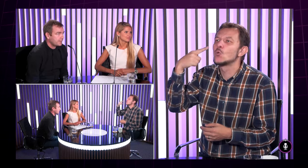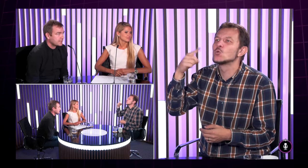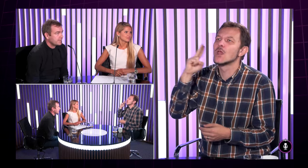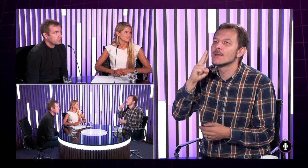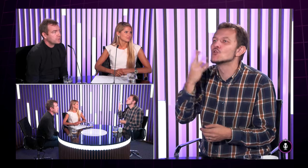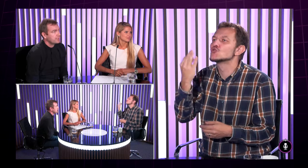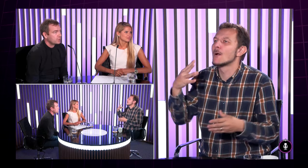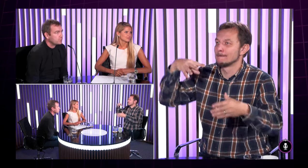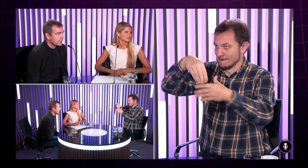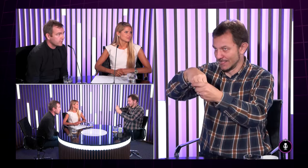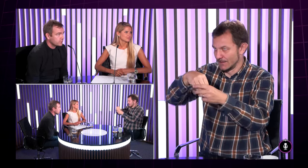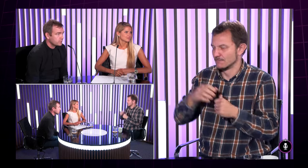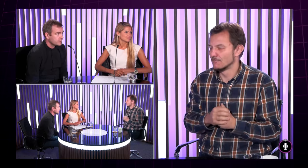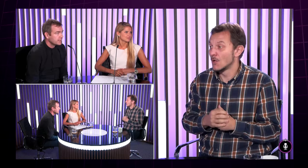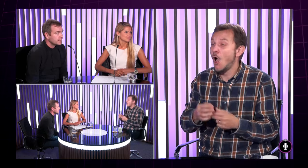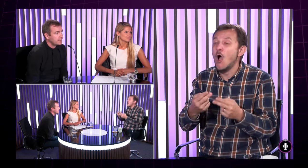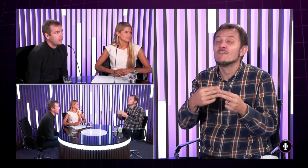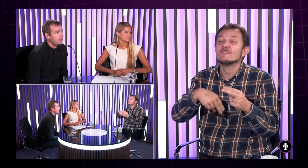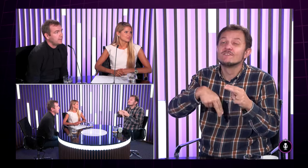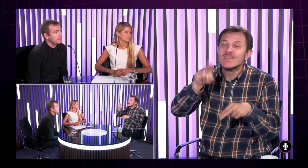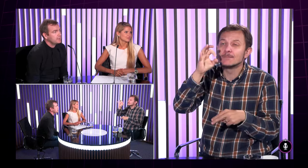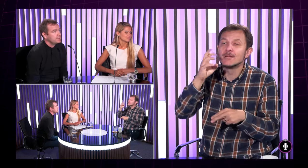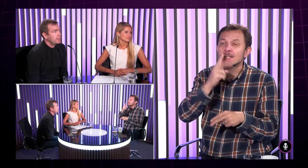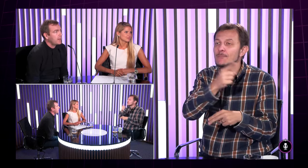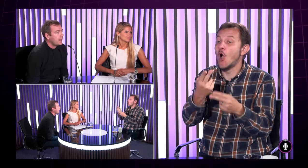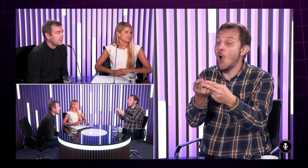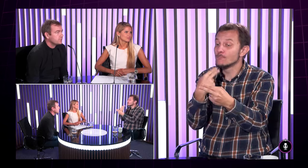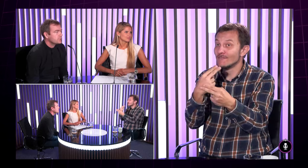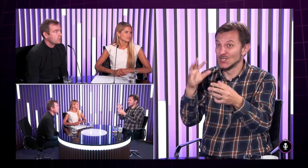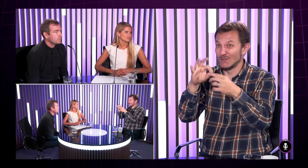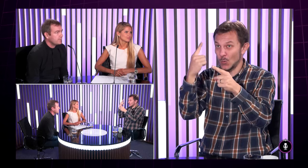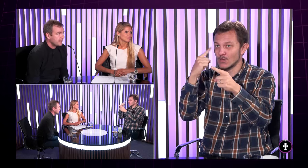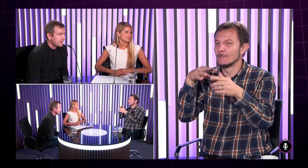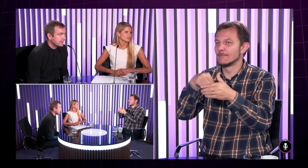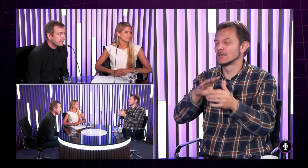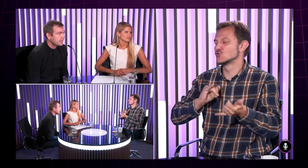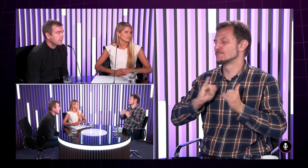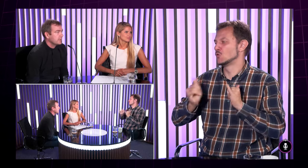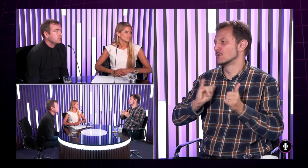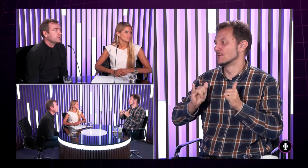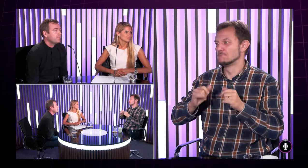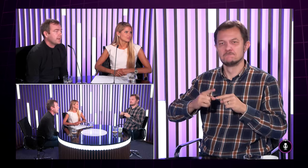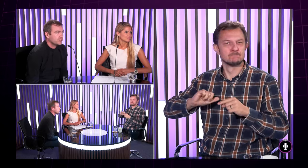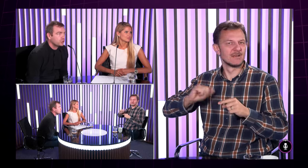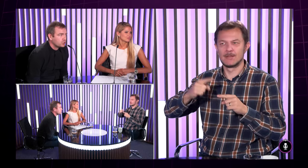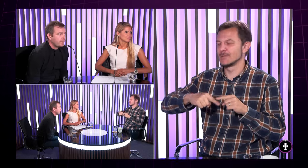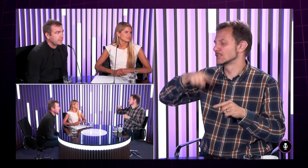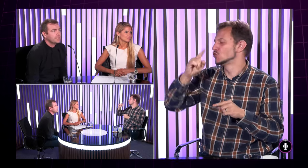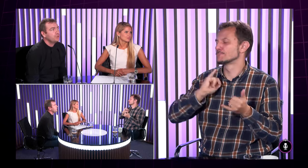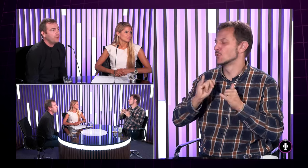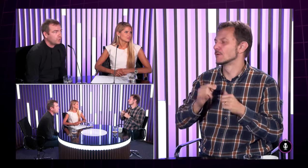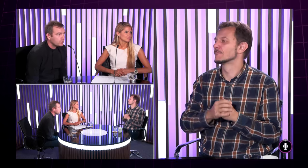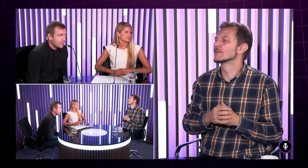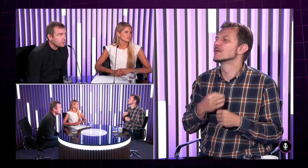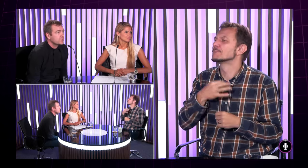aká je predstava čo to znamená kultúra nepočujúcich a nepočujúci odpovedali že to čo